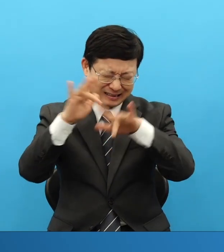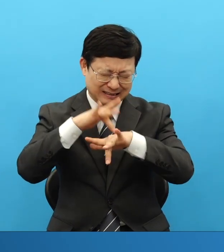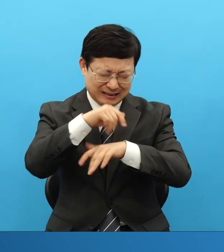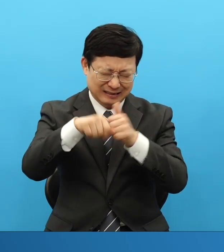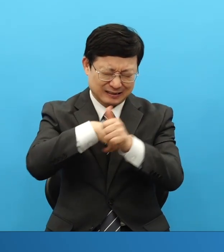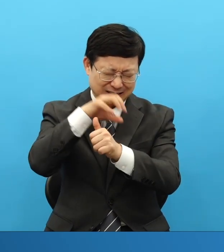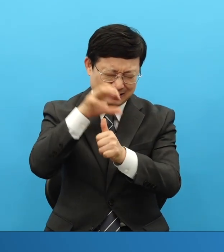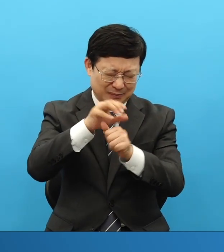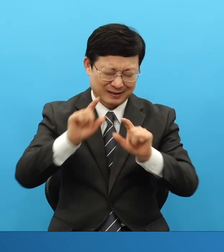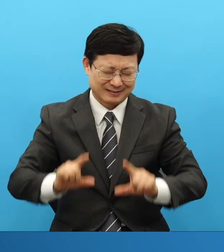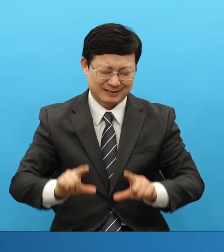날이 되게 해 주옵소서.